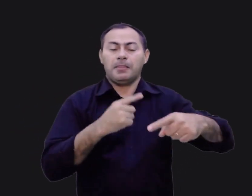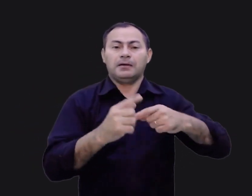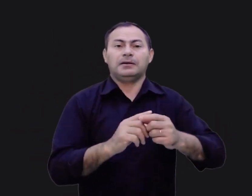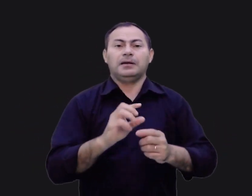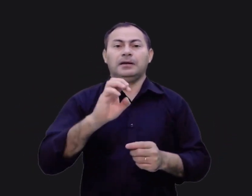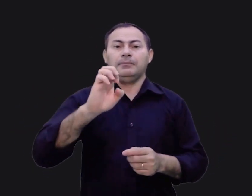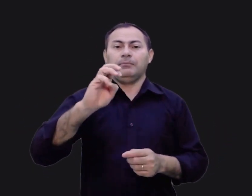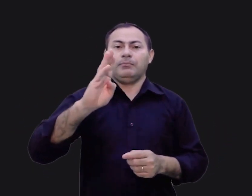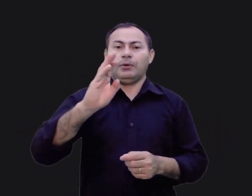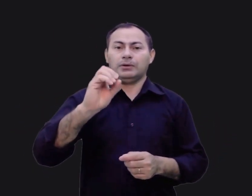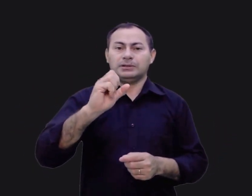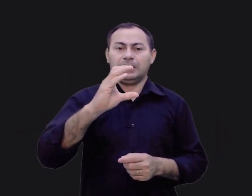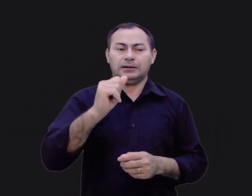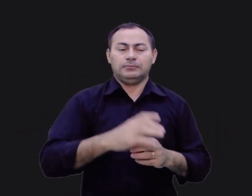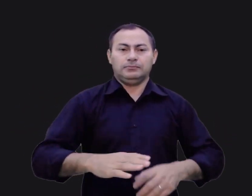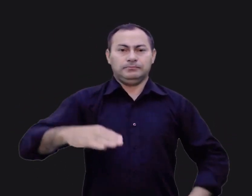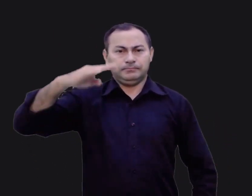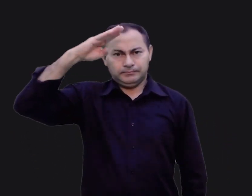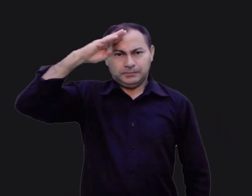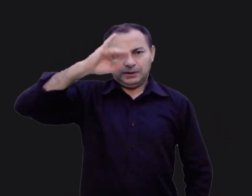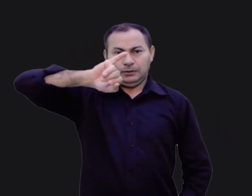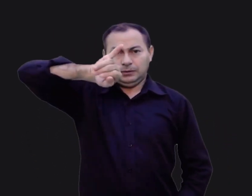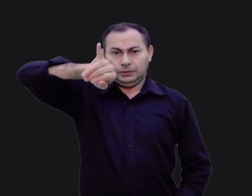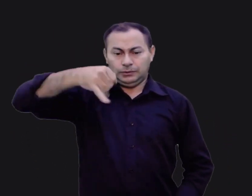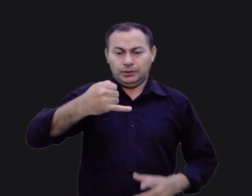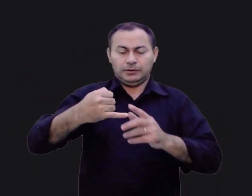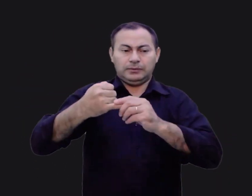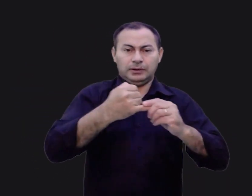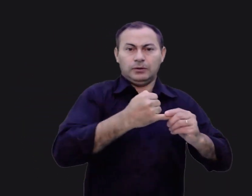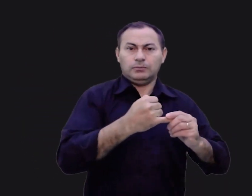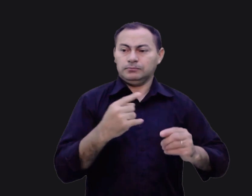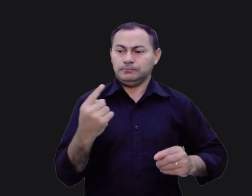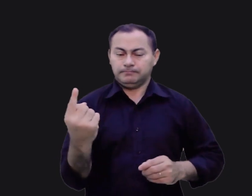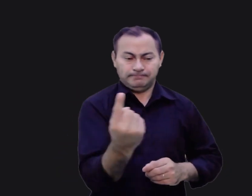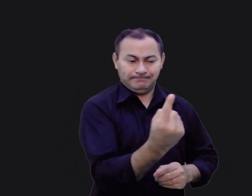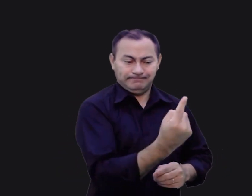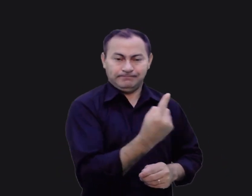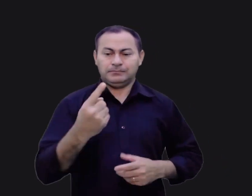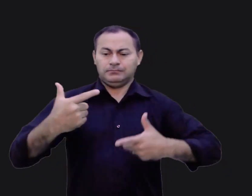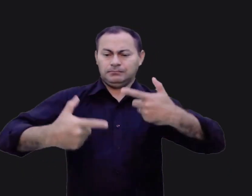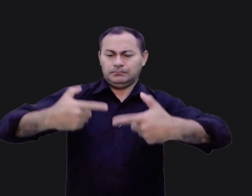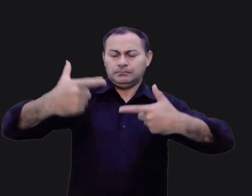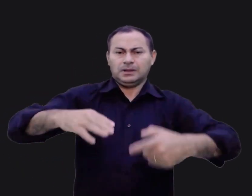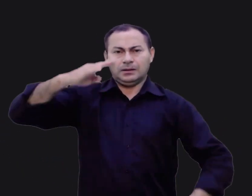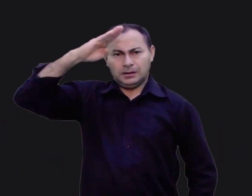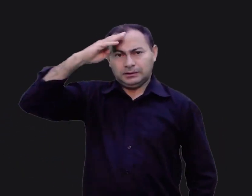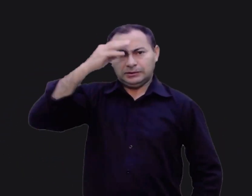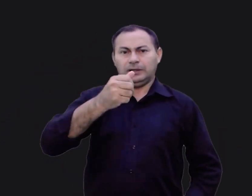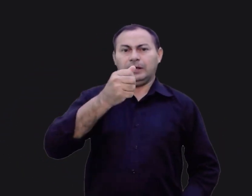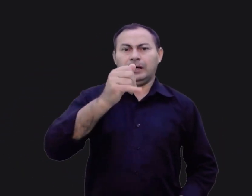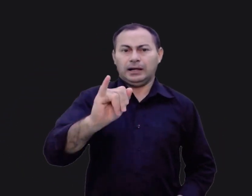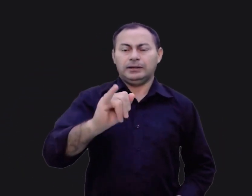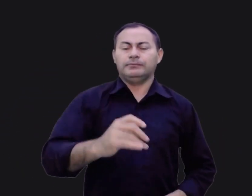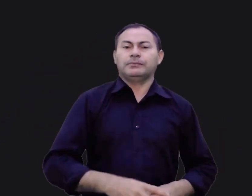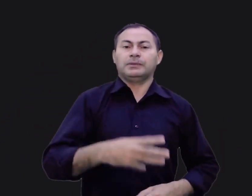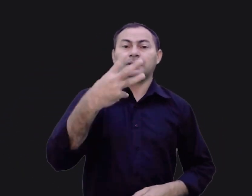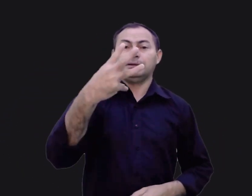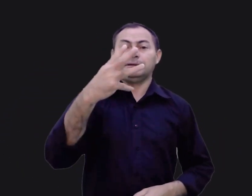sido emboscados. O exército de Josué deu meia volta e começou a lutar com os soldados de Ai. Os 30